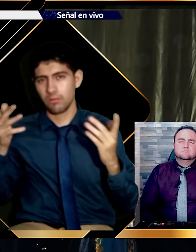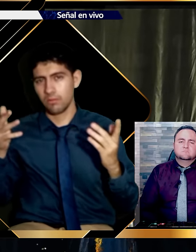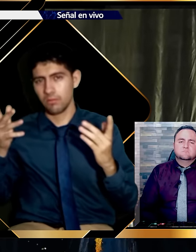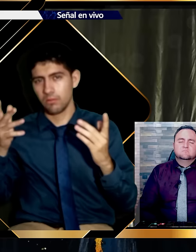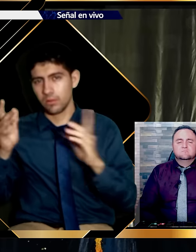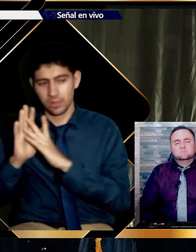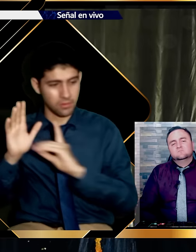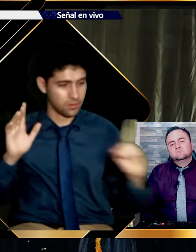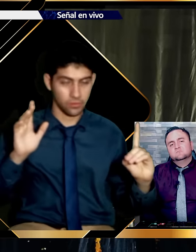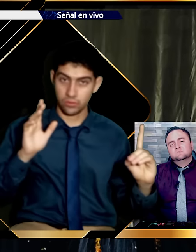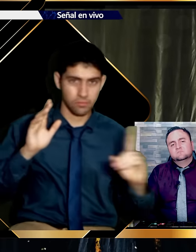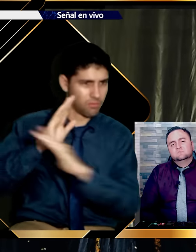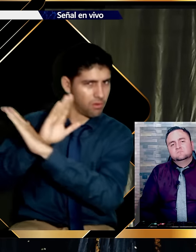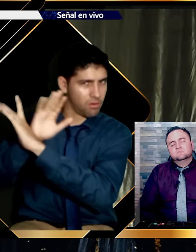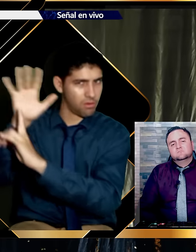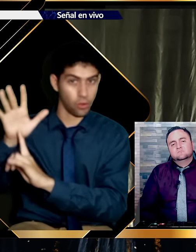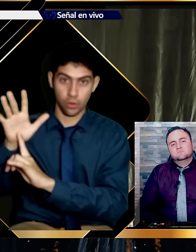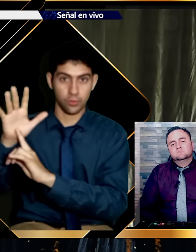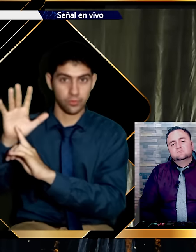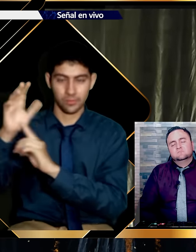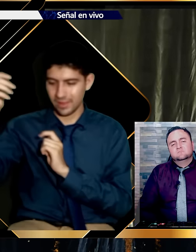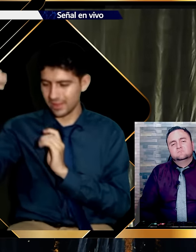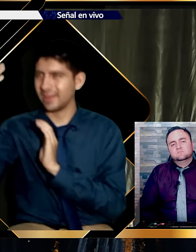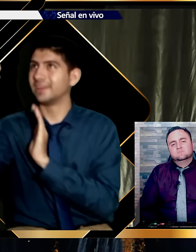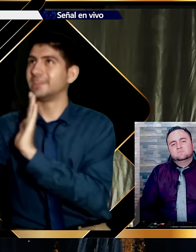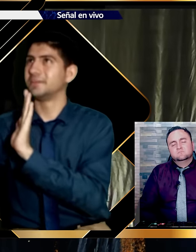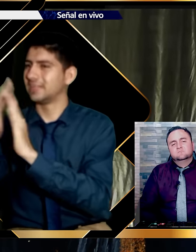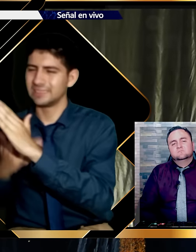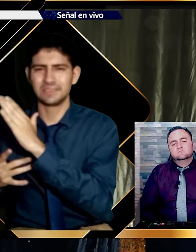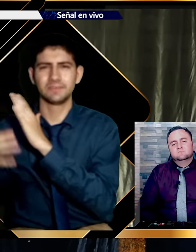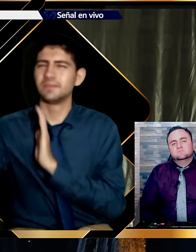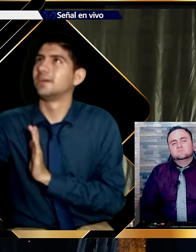Pero prométeme. Que te quedarás en la mesa para siempre.